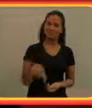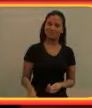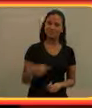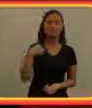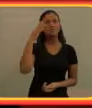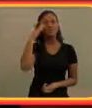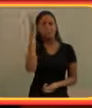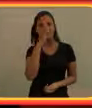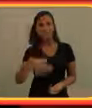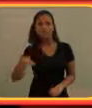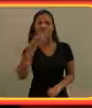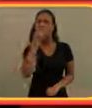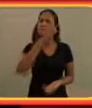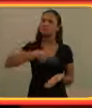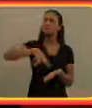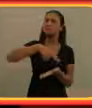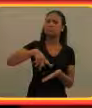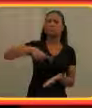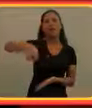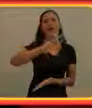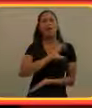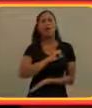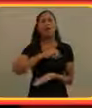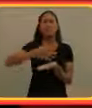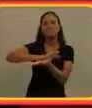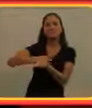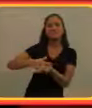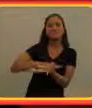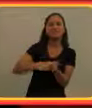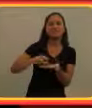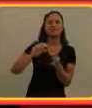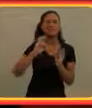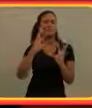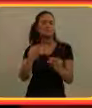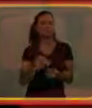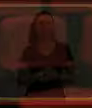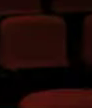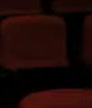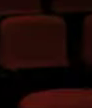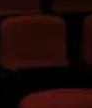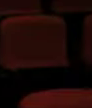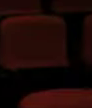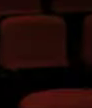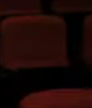Música Eu sei que os brasileiros são bons dançainos. Eles amam salsa, samba e tudo.